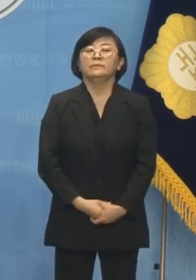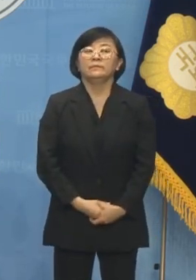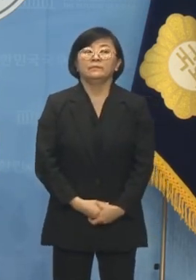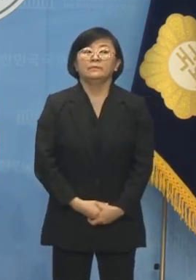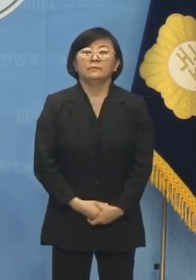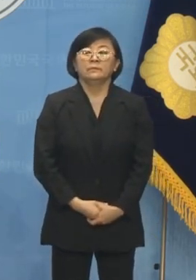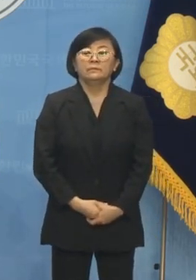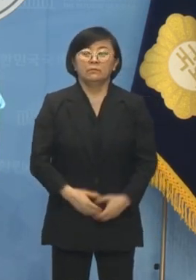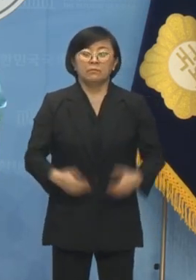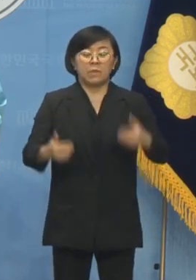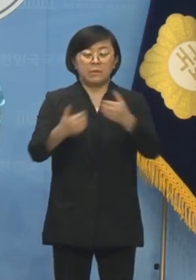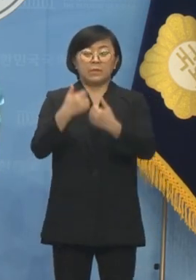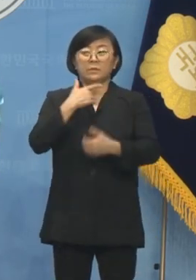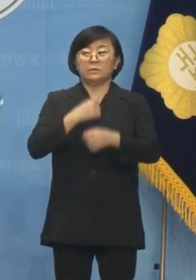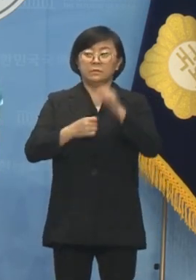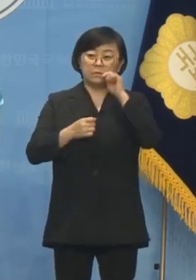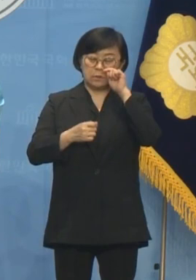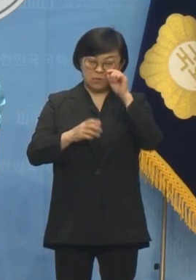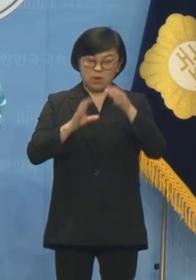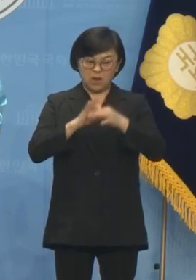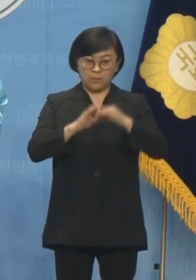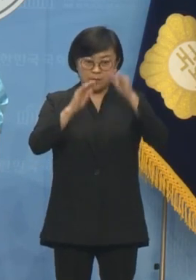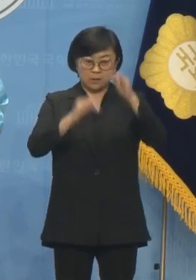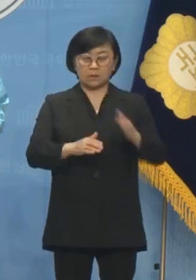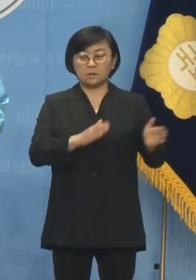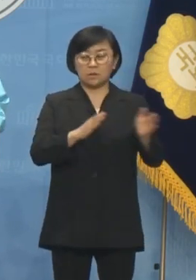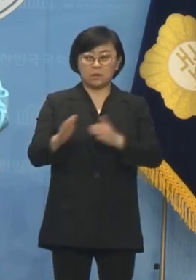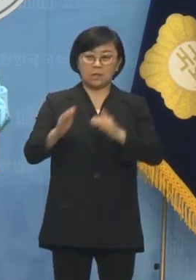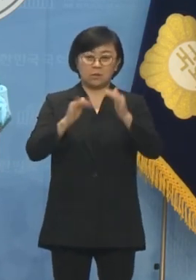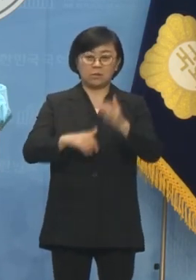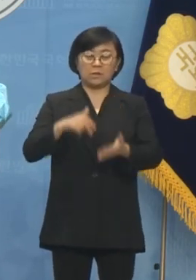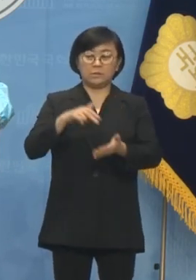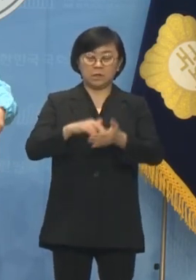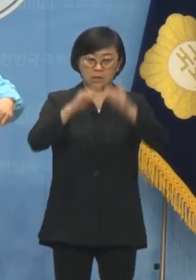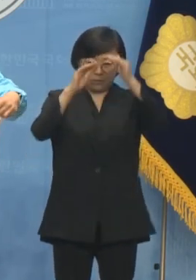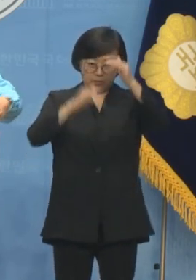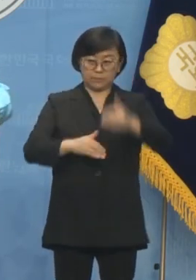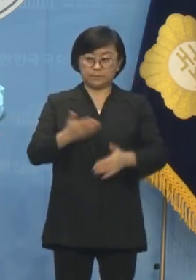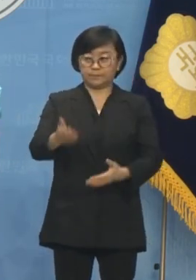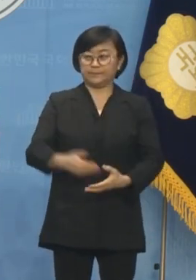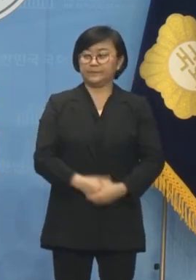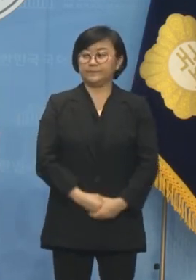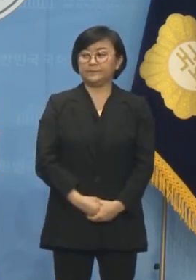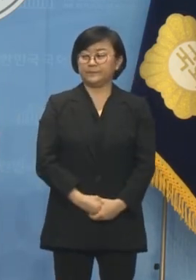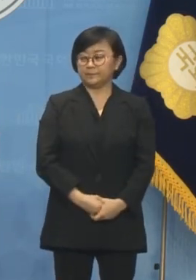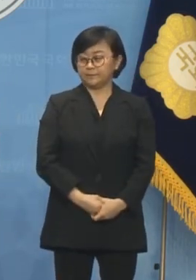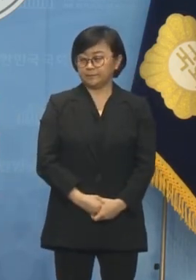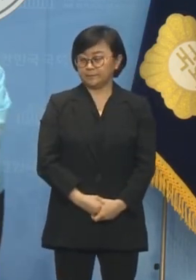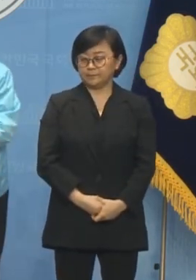이렇게 좀 반박을 드리고요. 관련돼서 정리된 내용을 입장문으로 다시 한번 읽도록 하겠습니다.